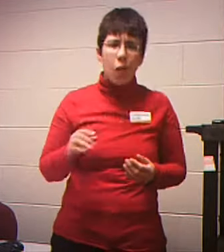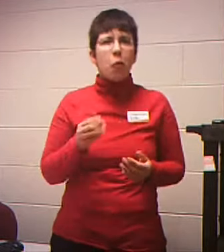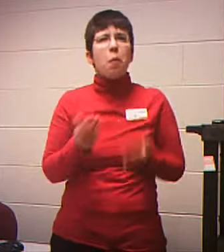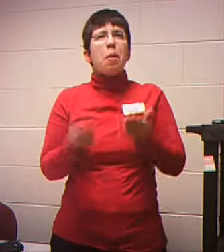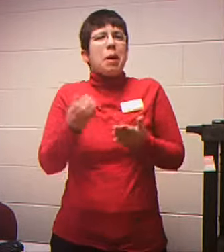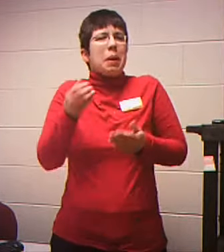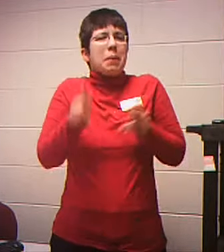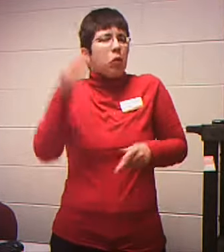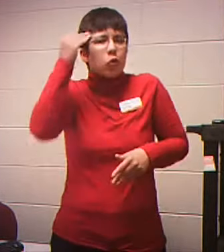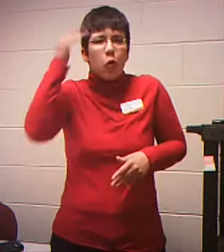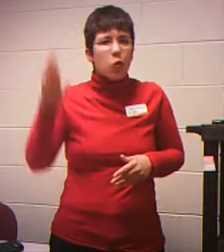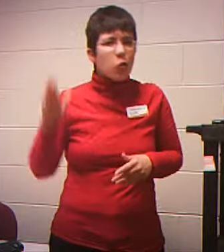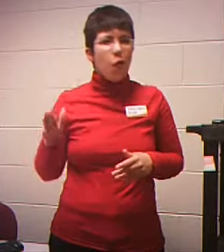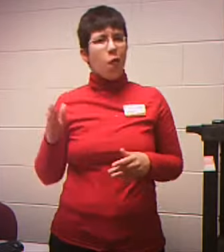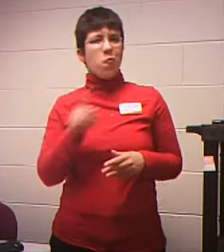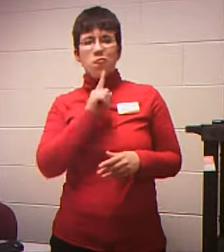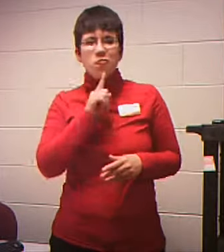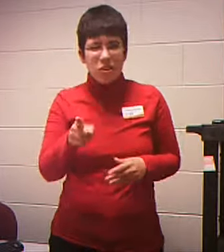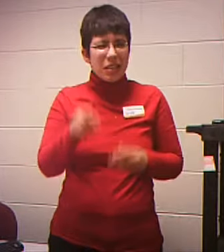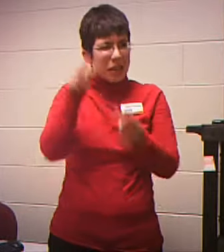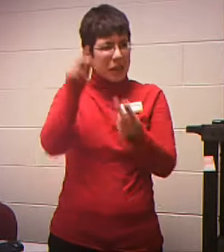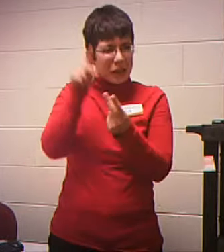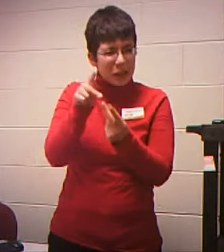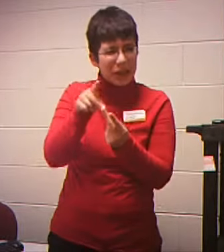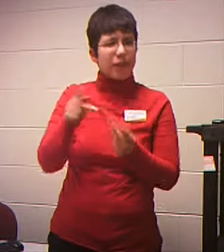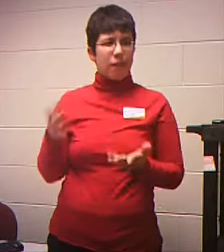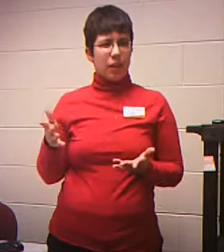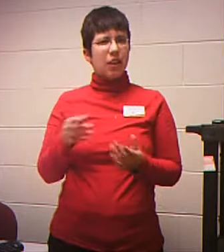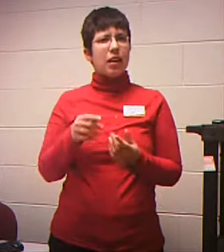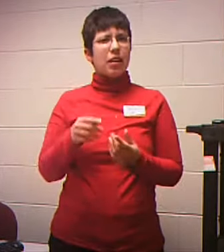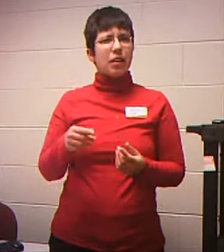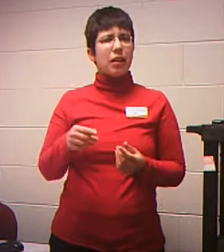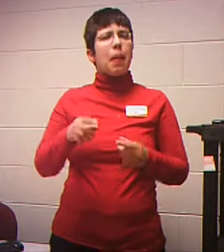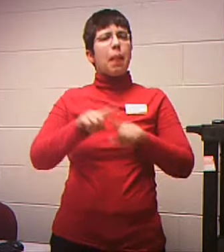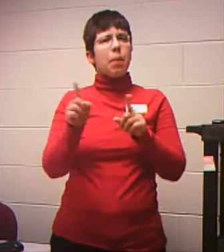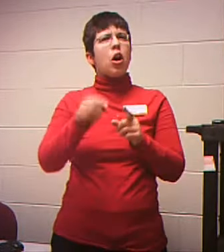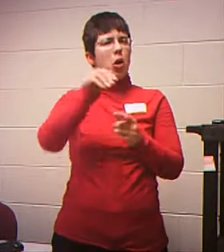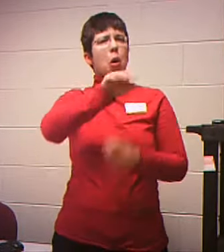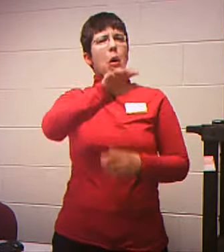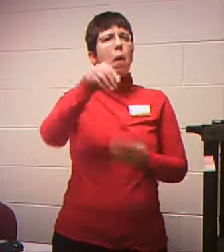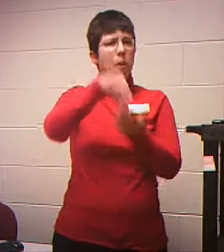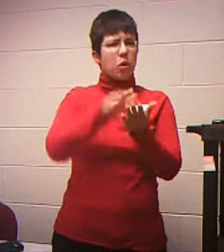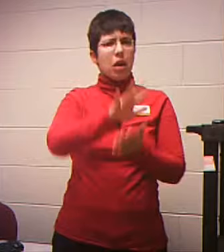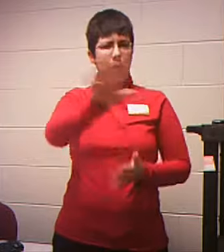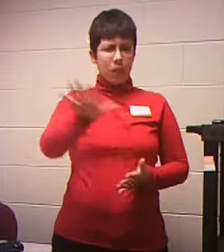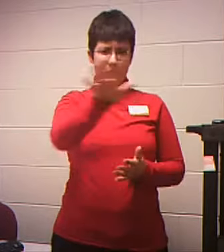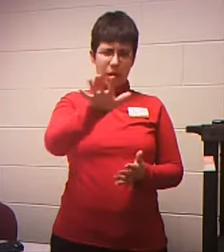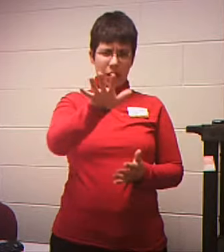You Think It's Worth And Then What The Monthly Rents Are Right Here You Can Just Look Together What You Think The Tax